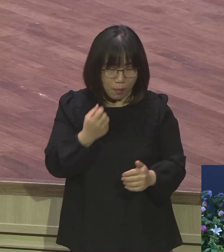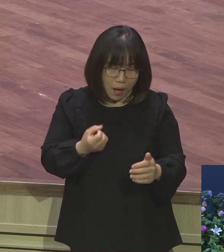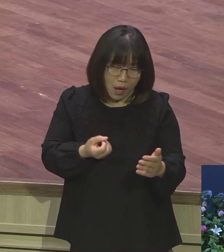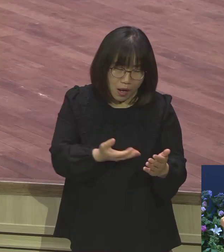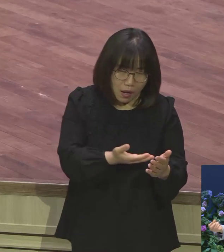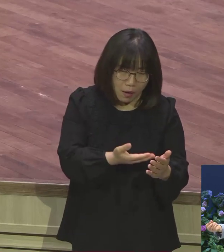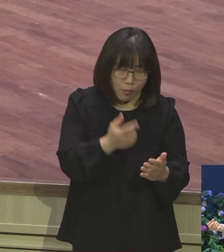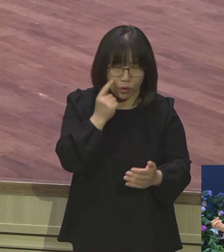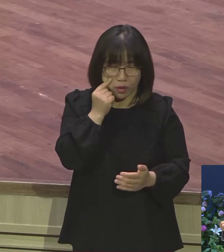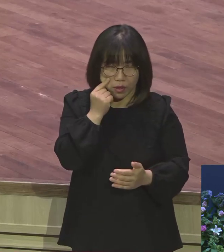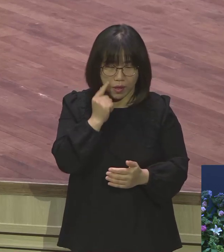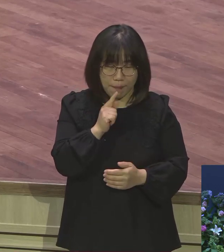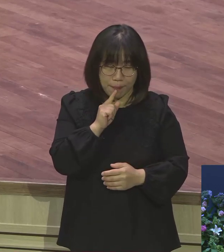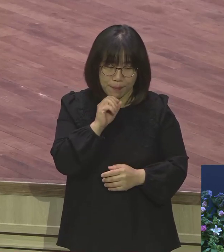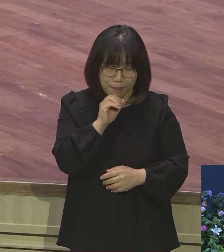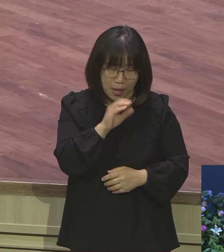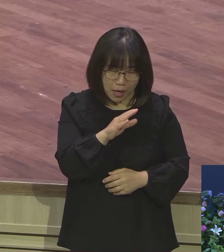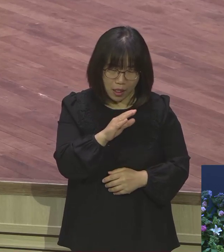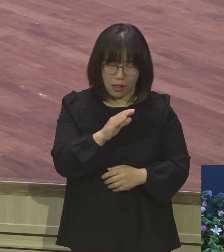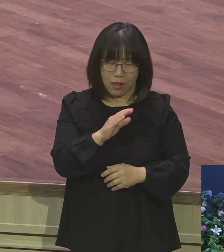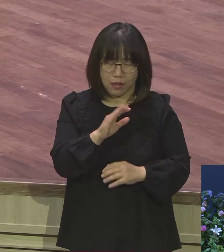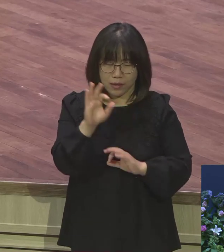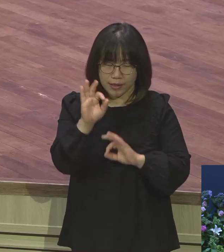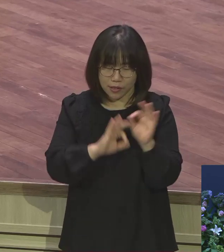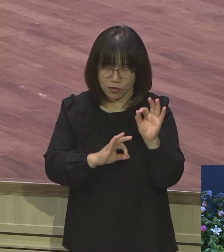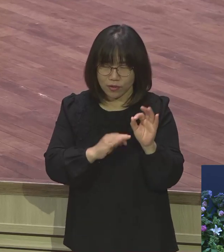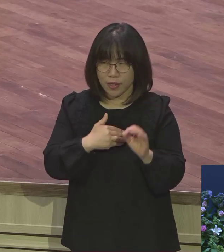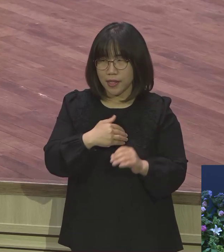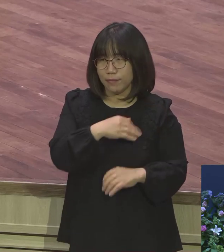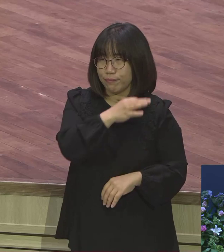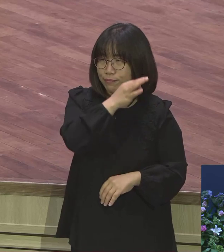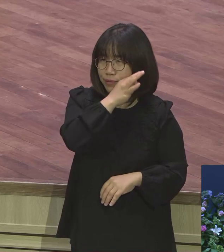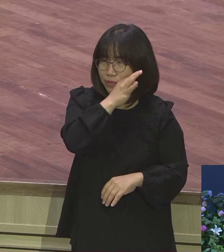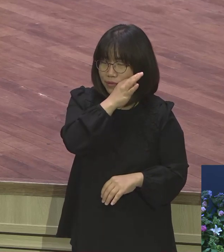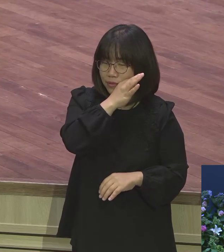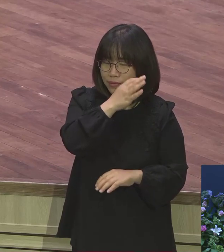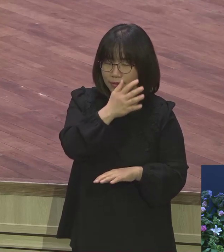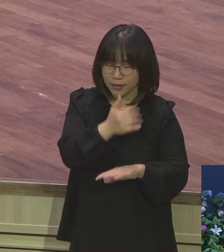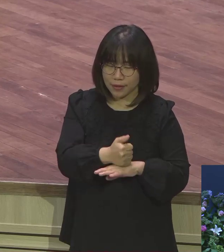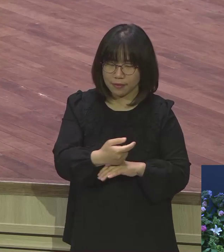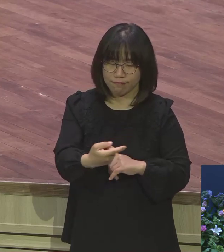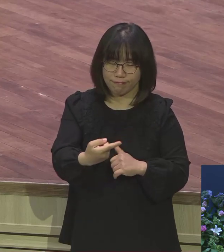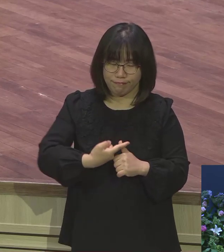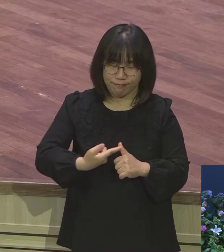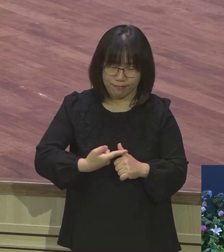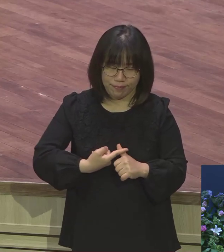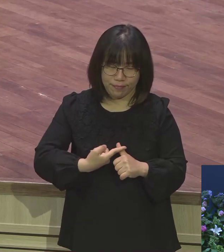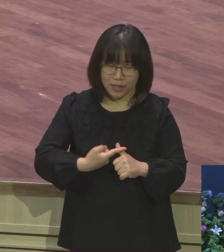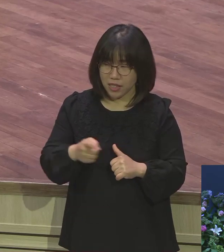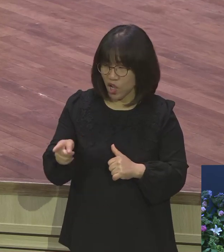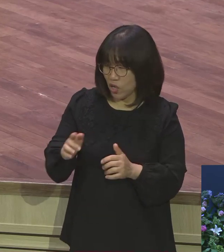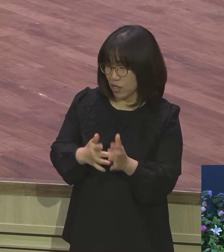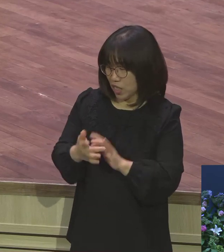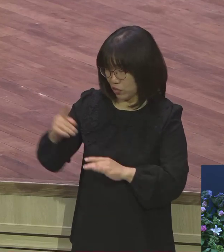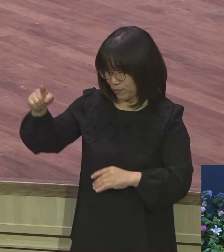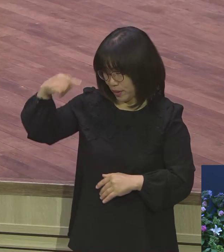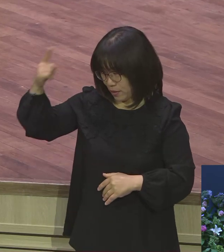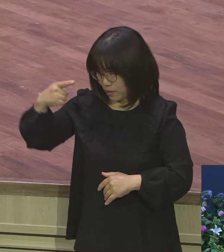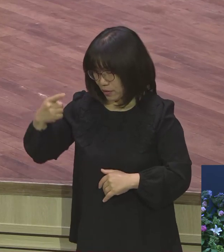이 단위 내가 이 말하면 사람들이 나를 어떻게. 뭐 직장에서 왕따하실까. 저거 예수님 씻다 하지 않을까. 여러 가지 내가